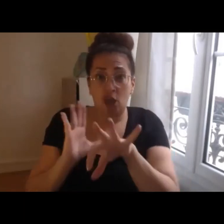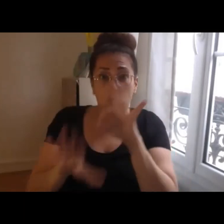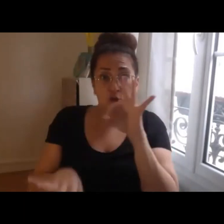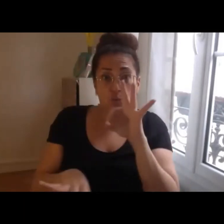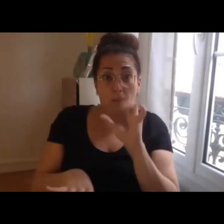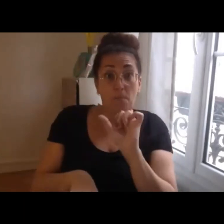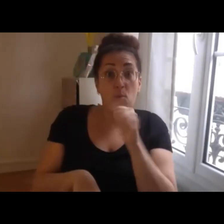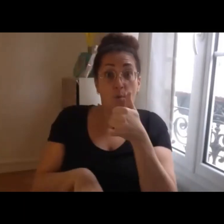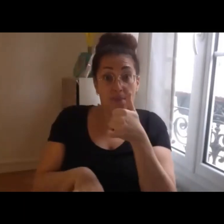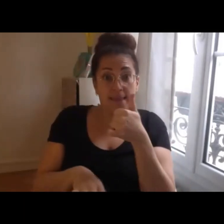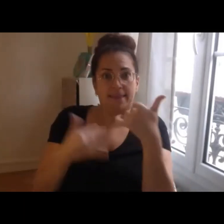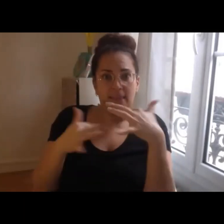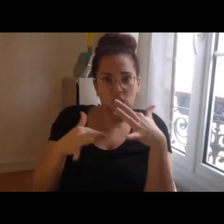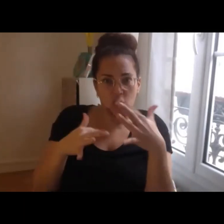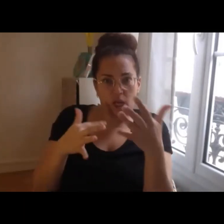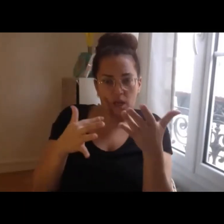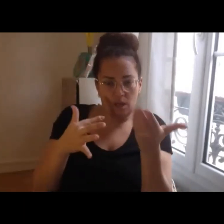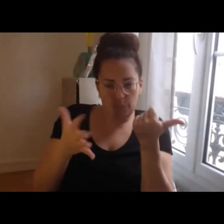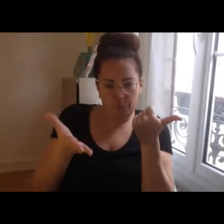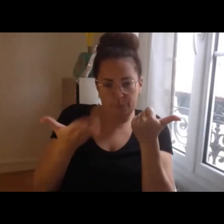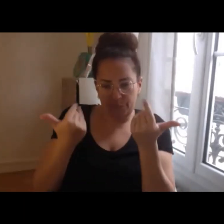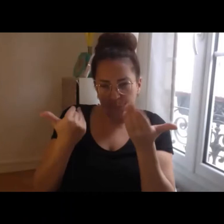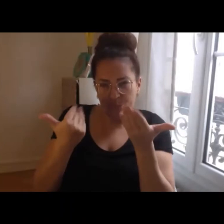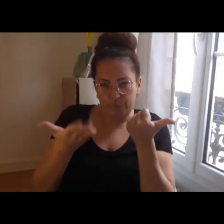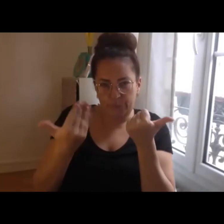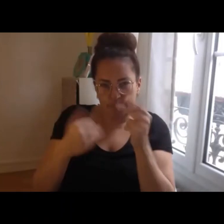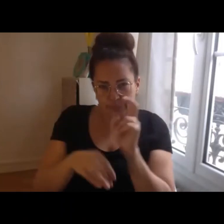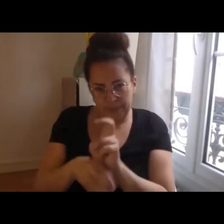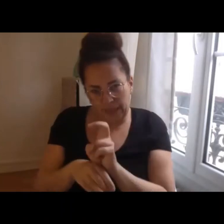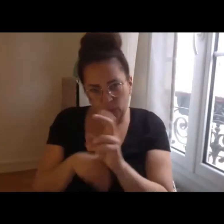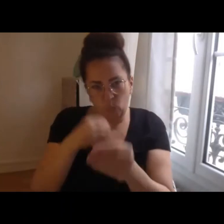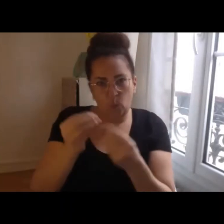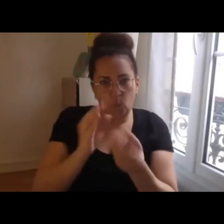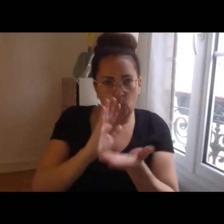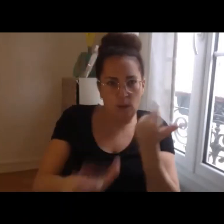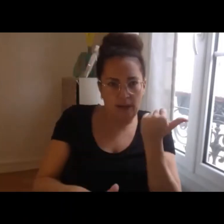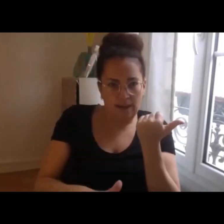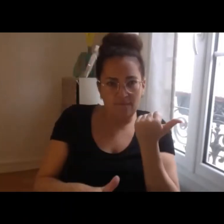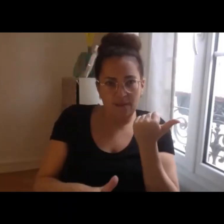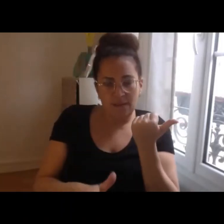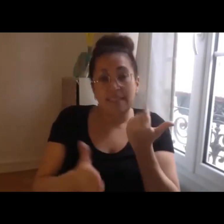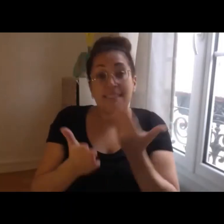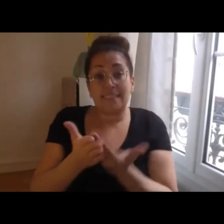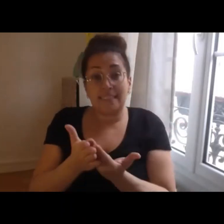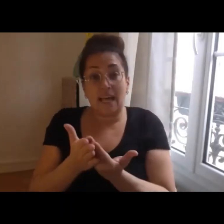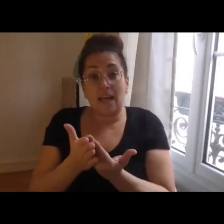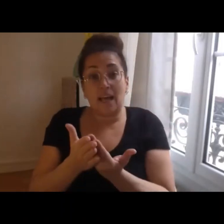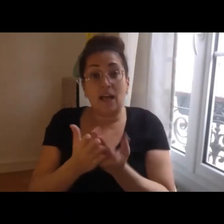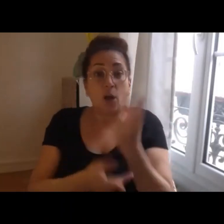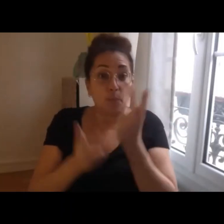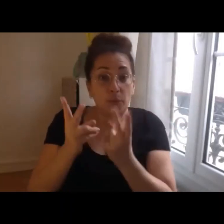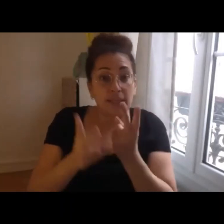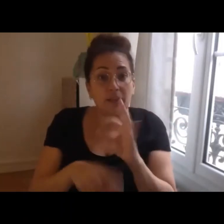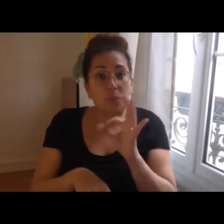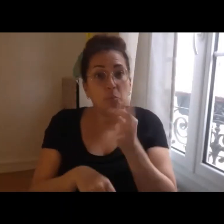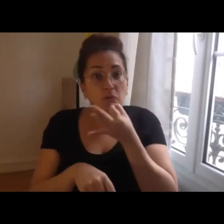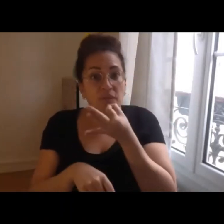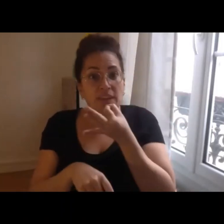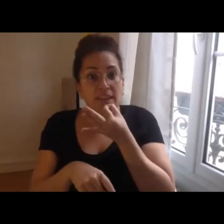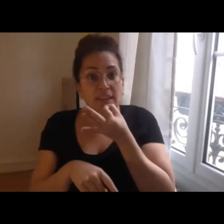évaluateurs de faire des recommandations en fait par rapport à cette lettre d'intention pour que les